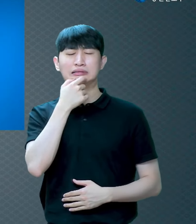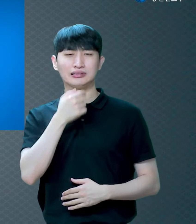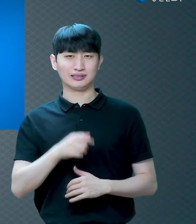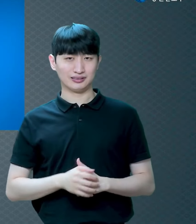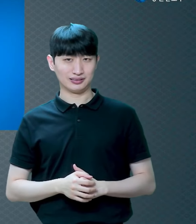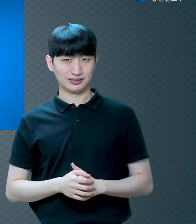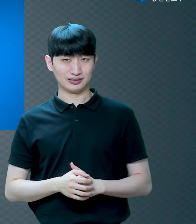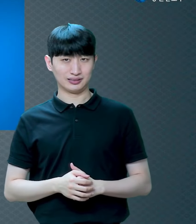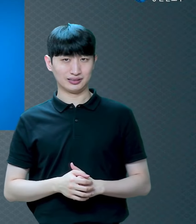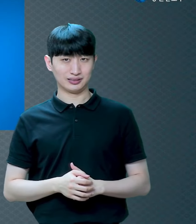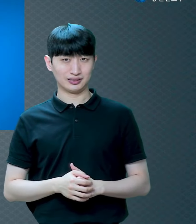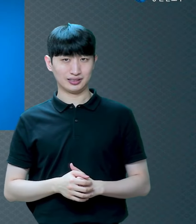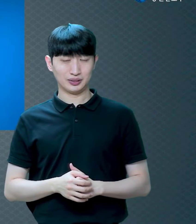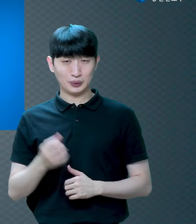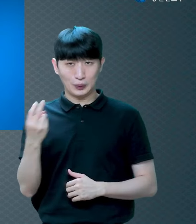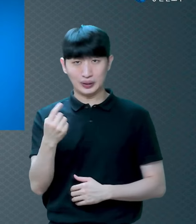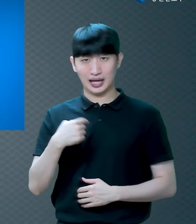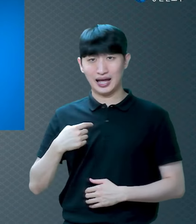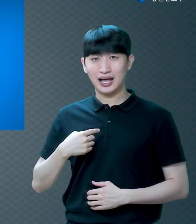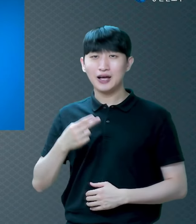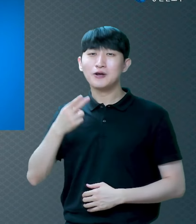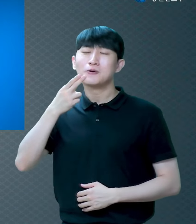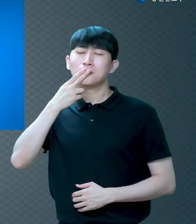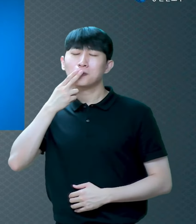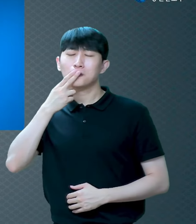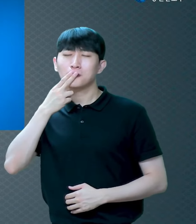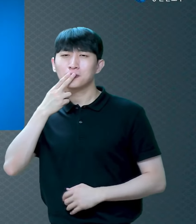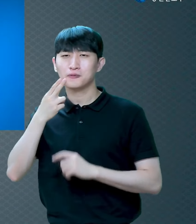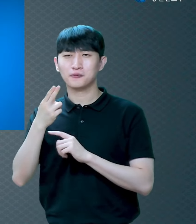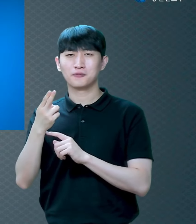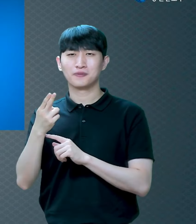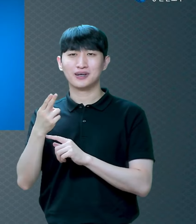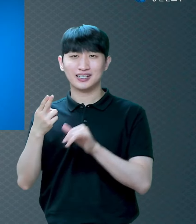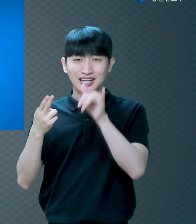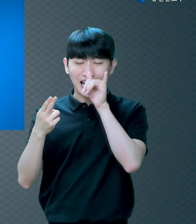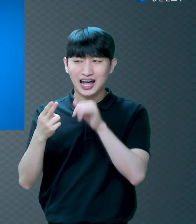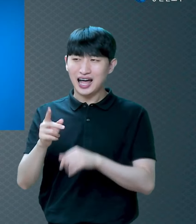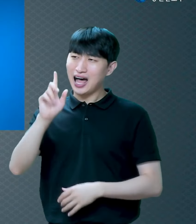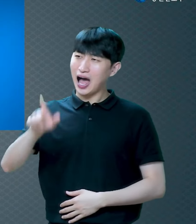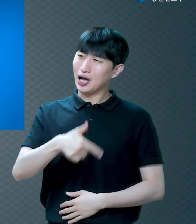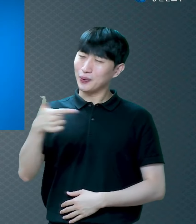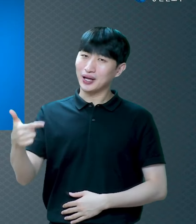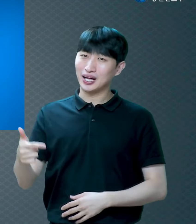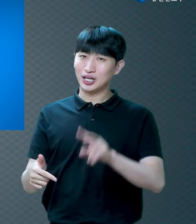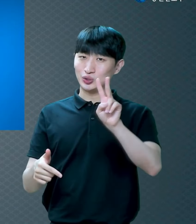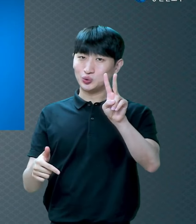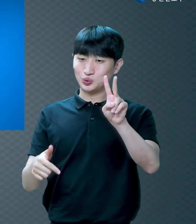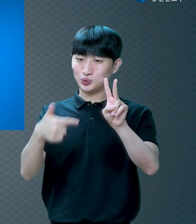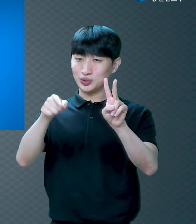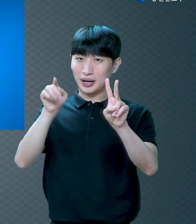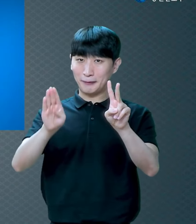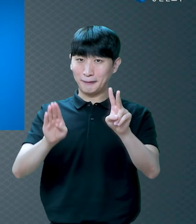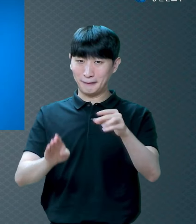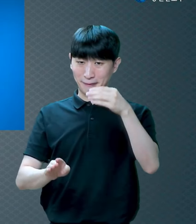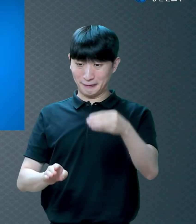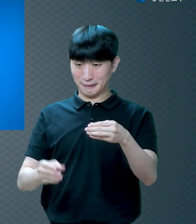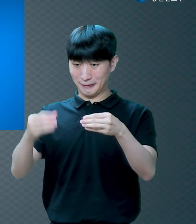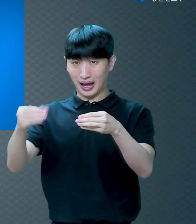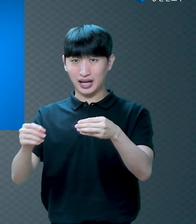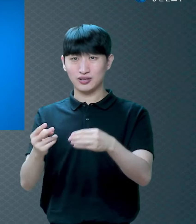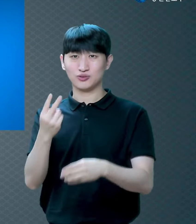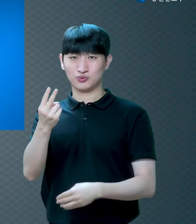두각이상 폈는데 담배 냄새가 싫더라고요 정말 신기했어요 내가 내가 끊으려고 끊으려고 게 아니었는데